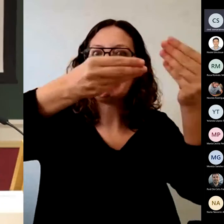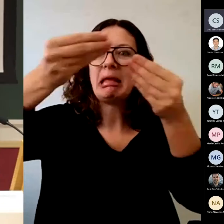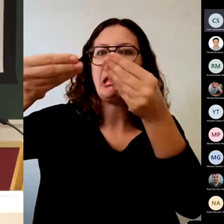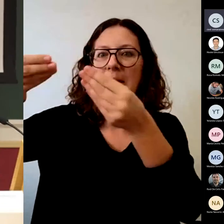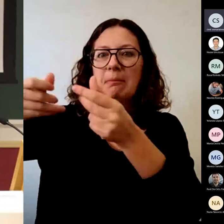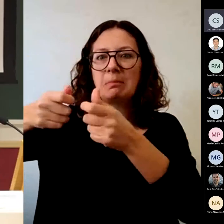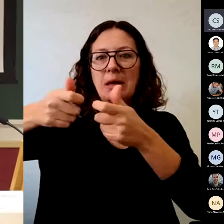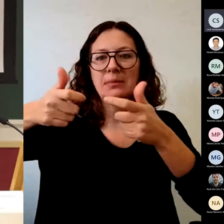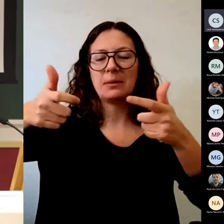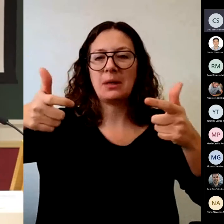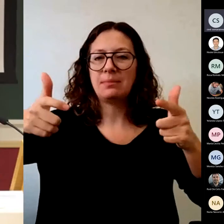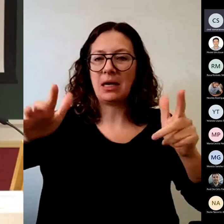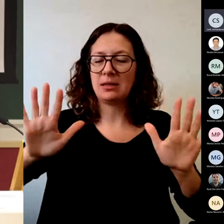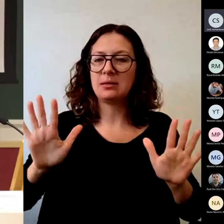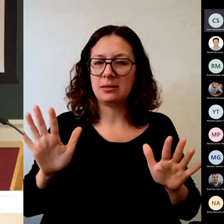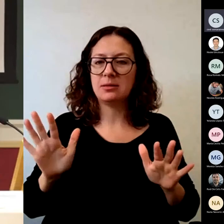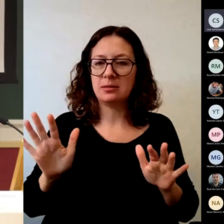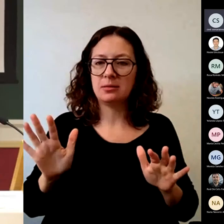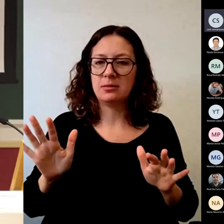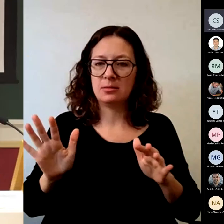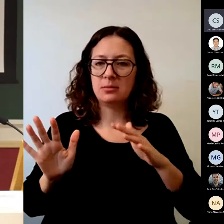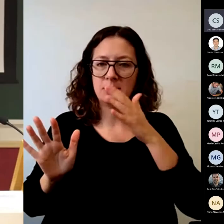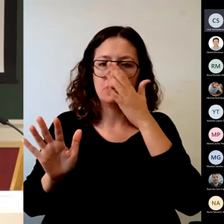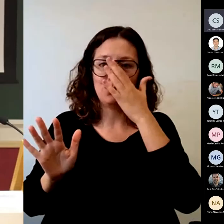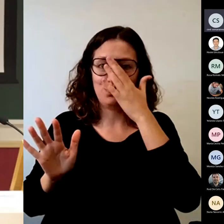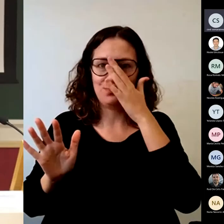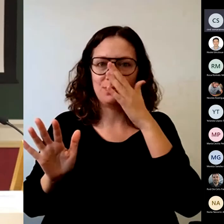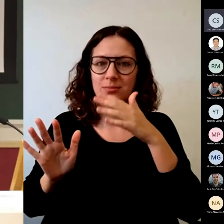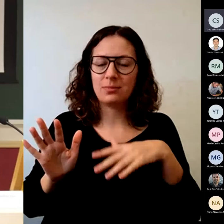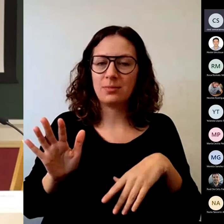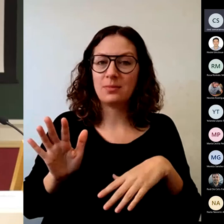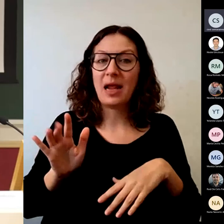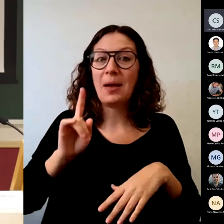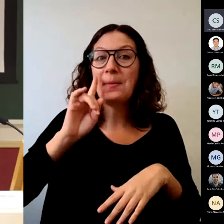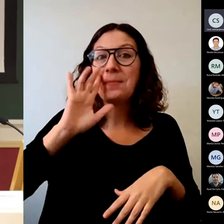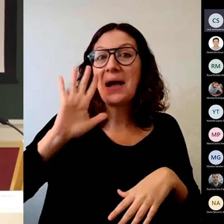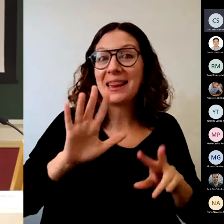profesores actualmente que lo estén dando a cabo. Seguro que los hay,